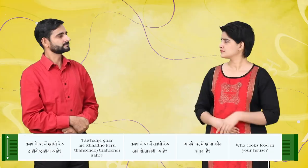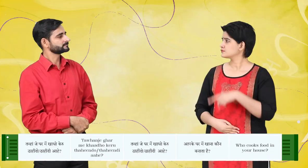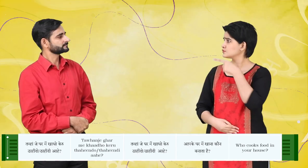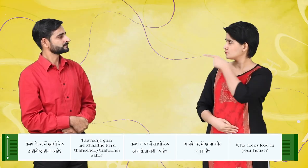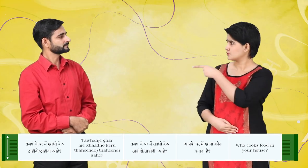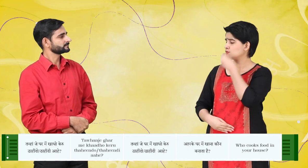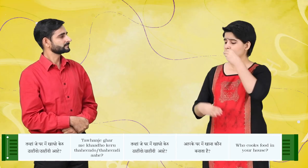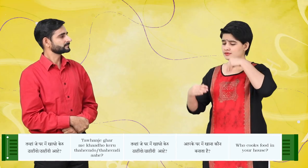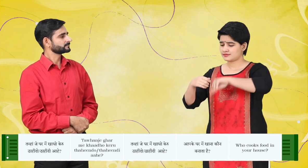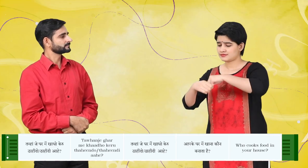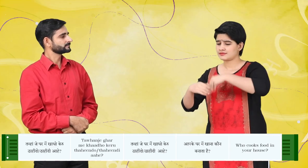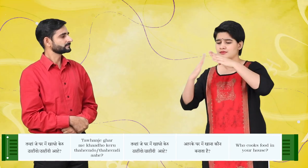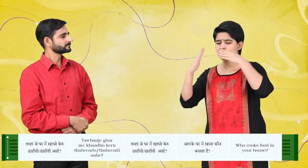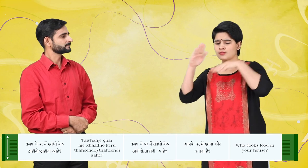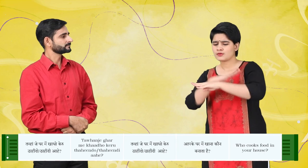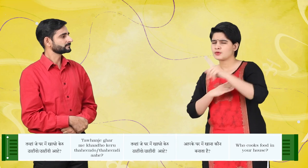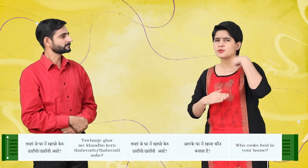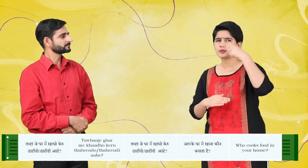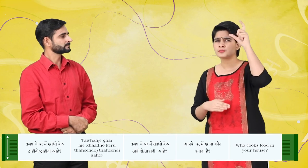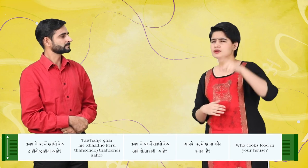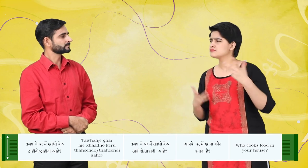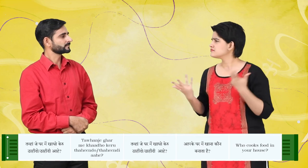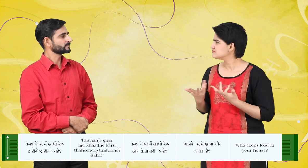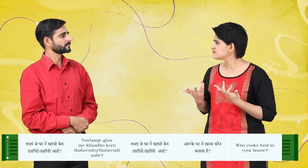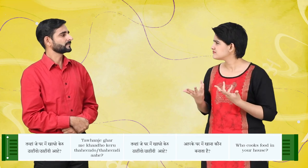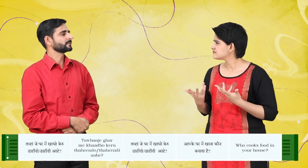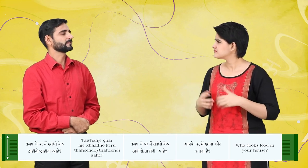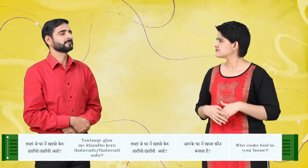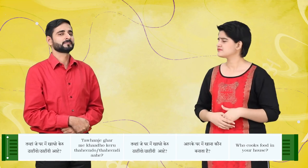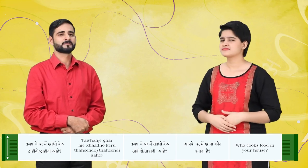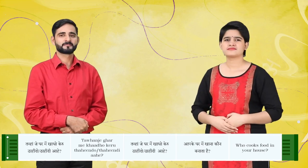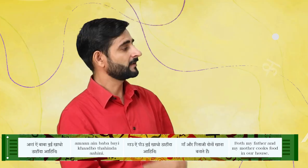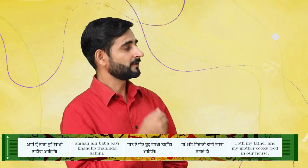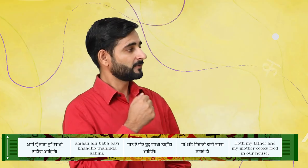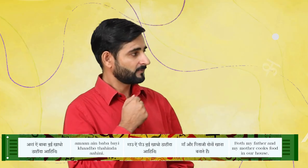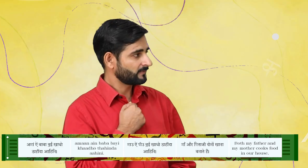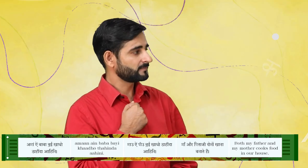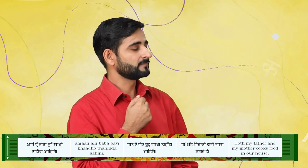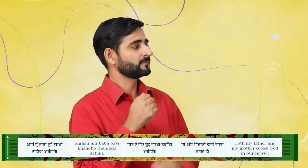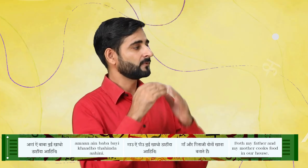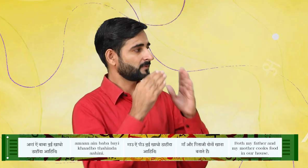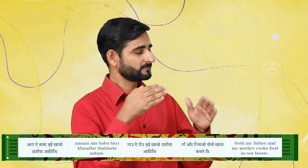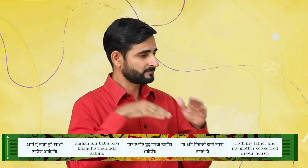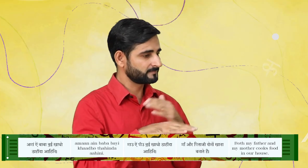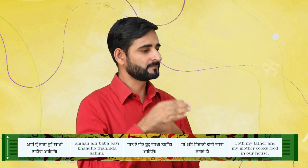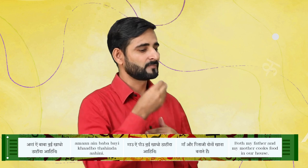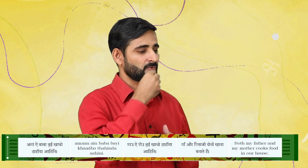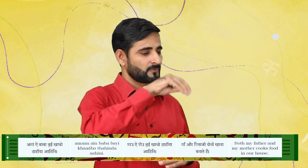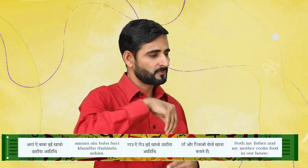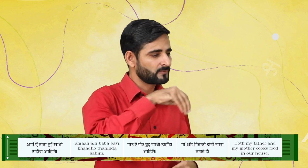तभाँ जे घर में खादो केर ठाइंदो आहे? अम्मा ए बाबा बै खादो ठाइंदा